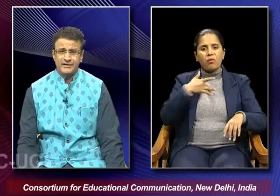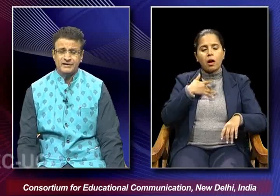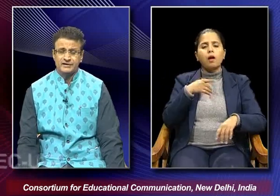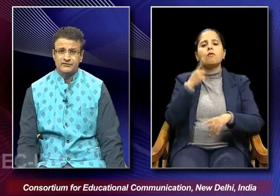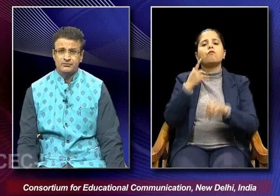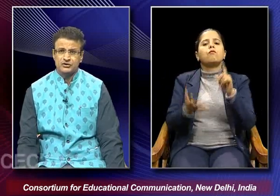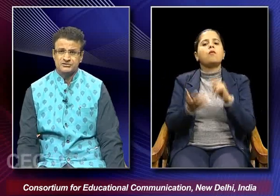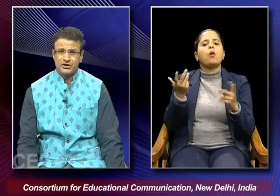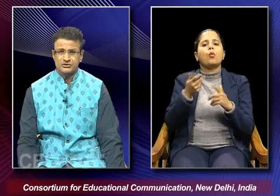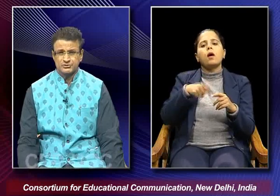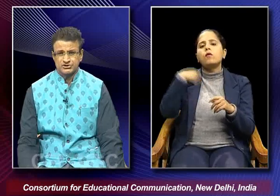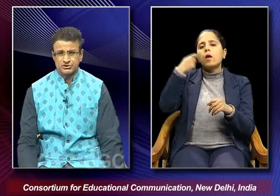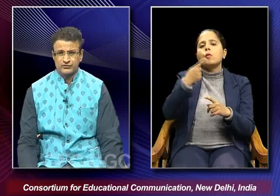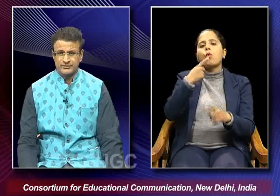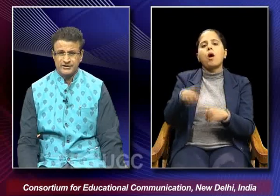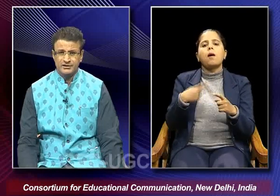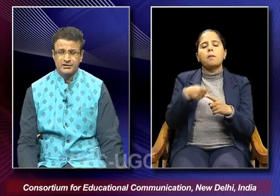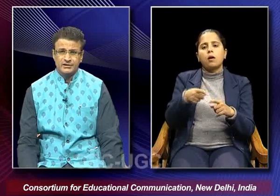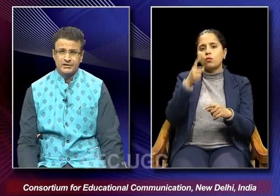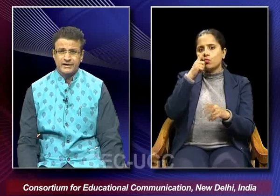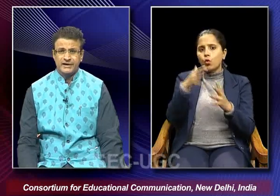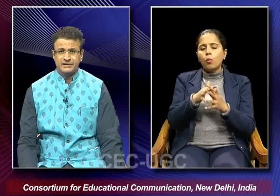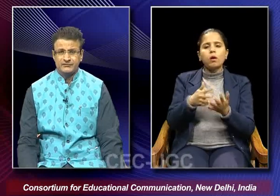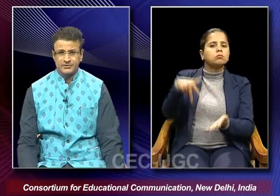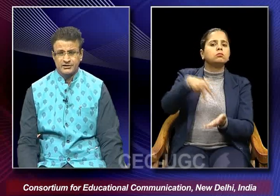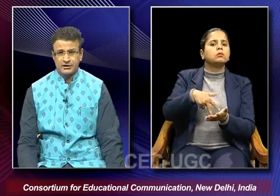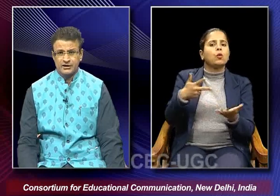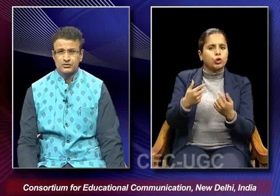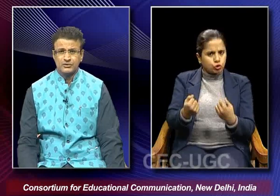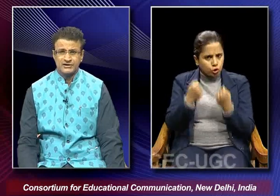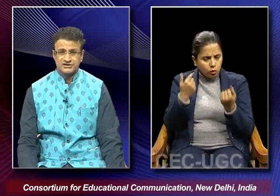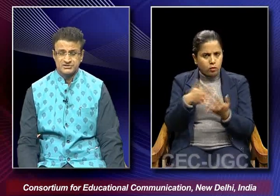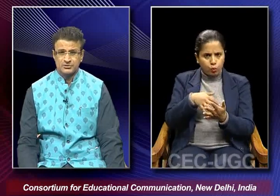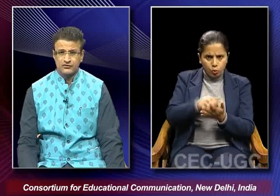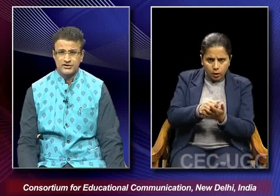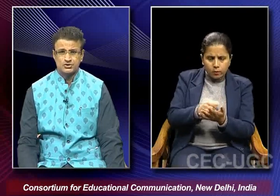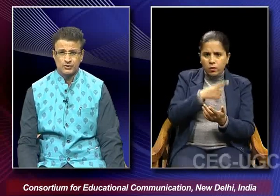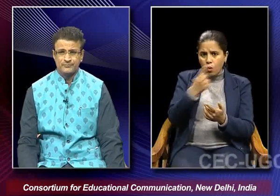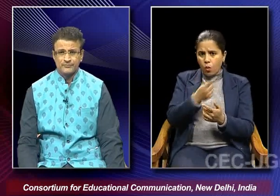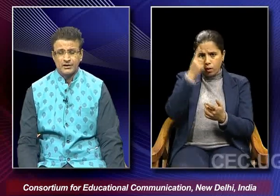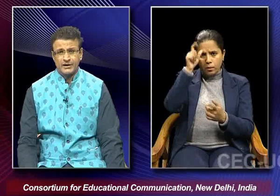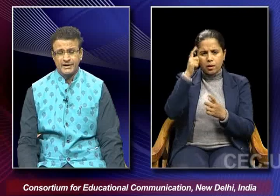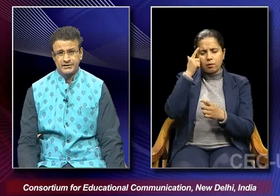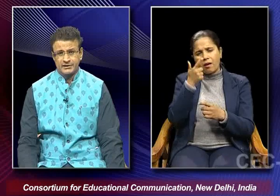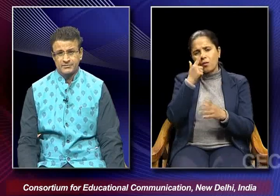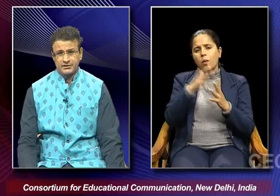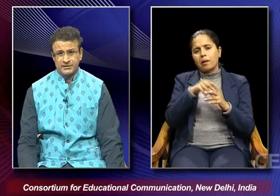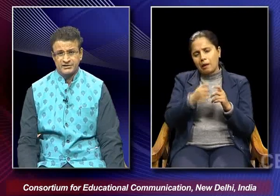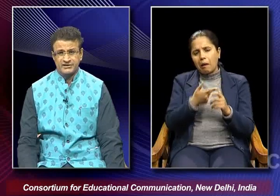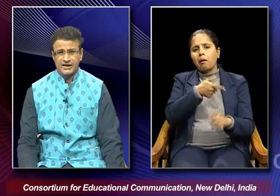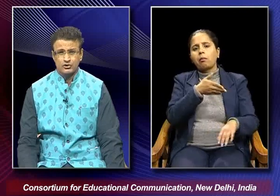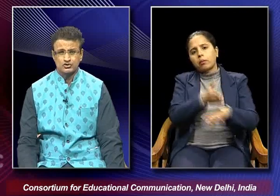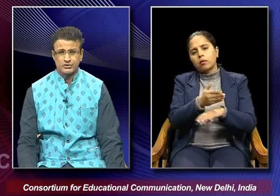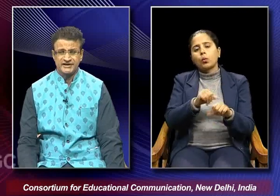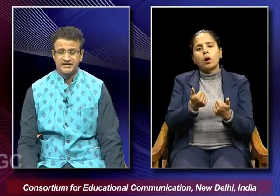find that the film talks about the position of women that women are not only symbol of virtue and but